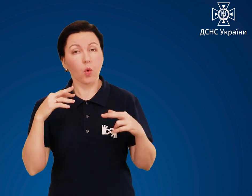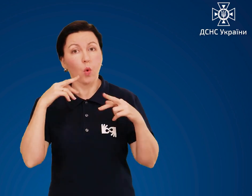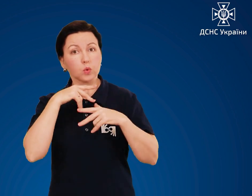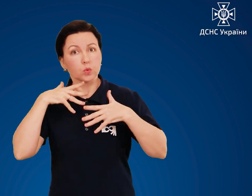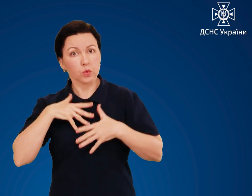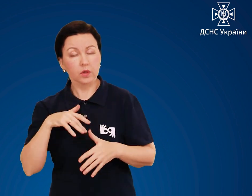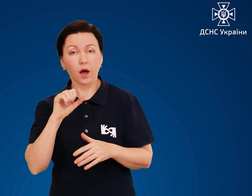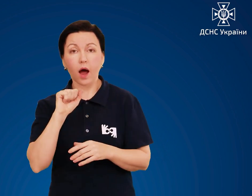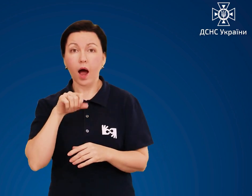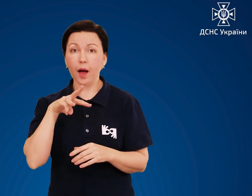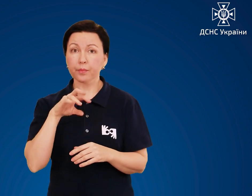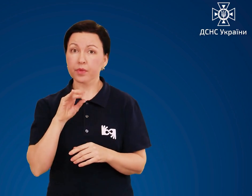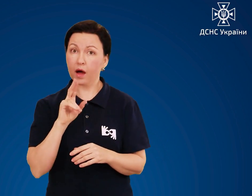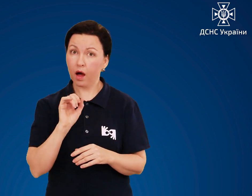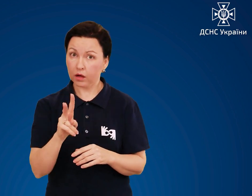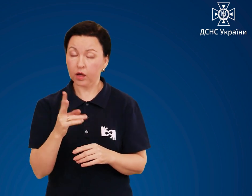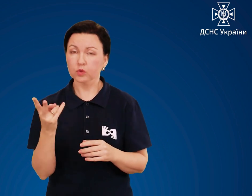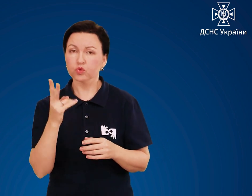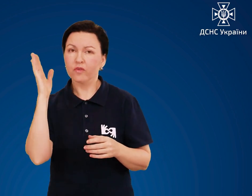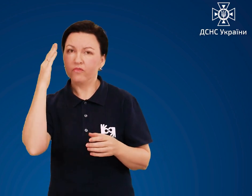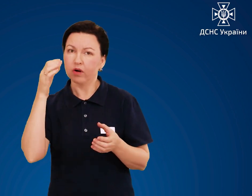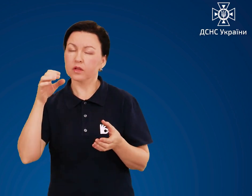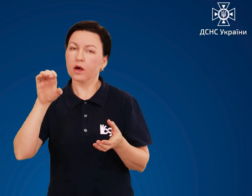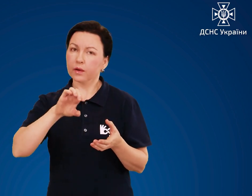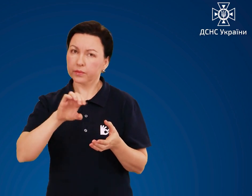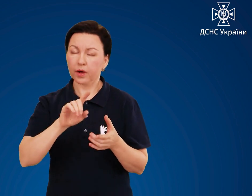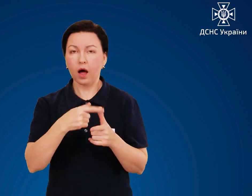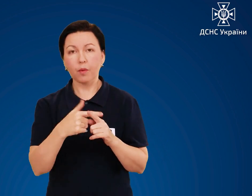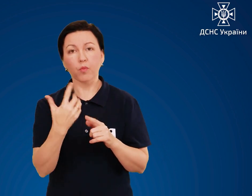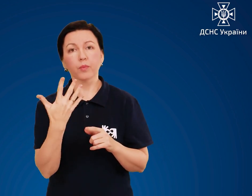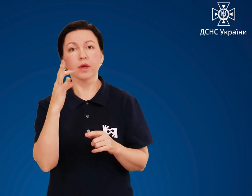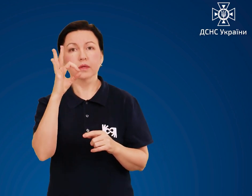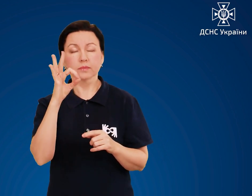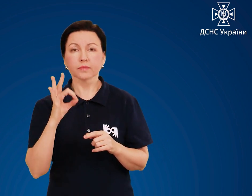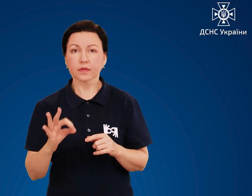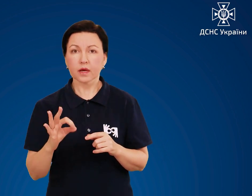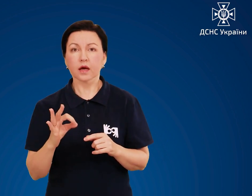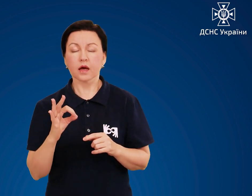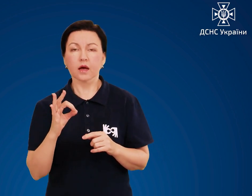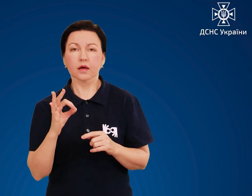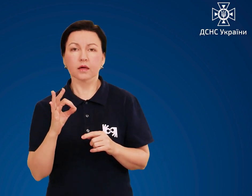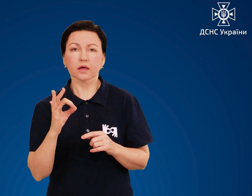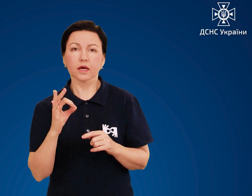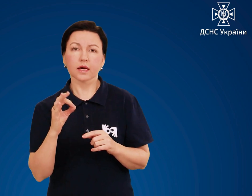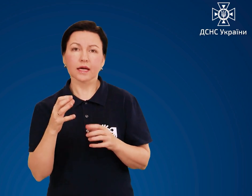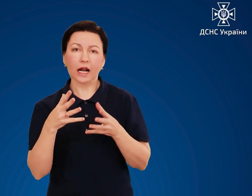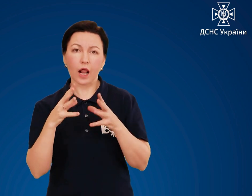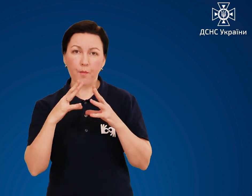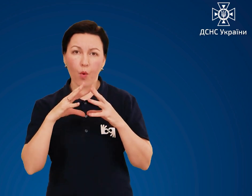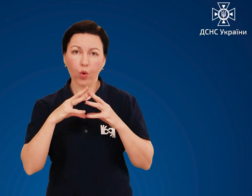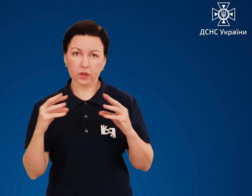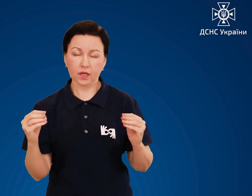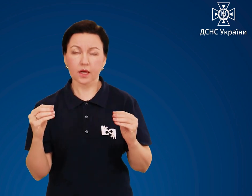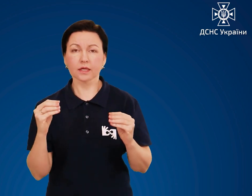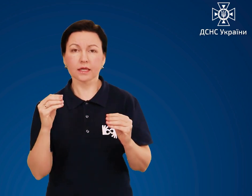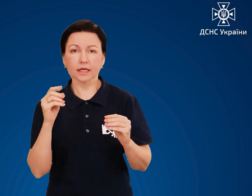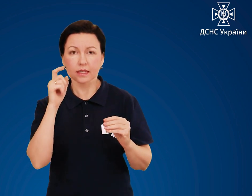аміаком – водою або 5% розчином лимонної кислоти. Винести